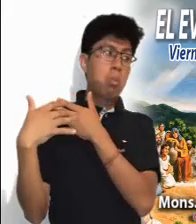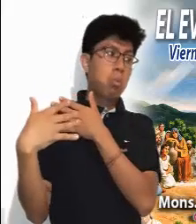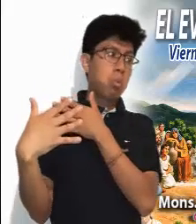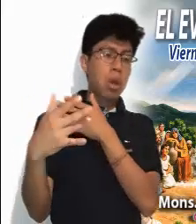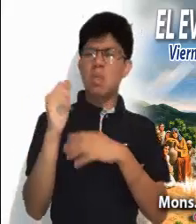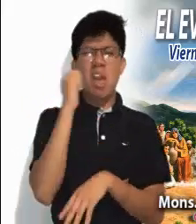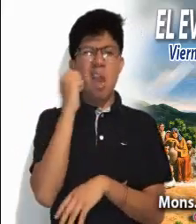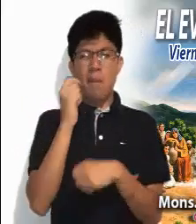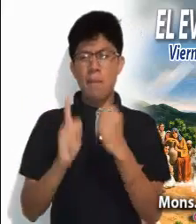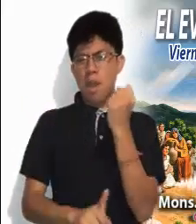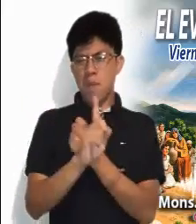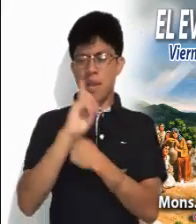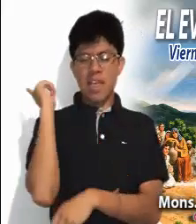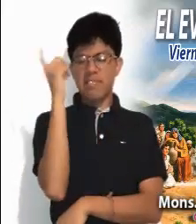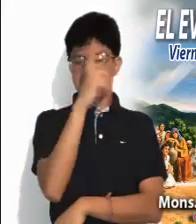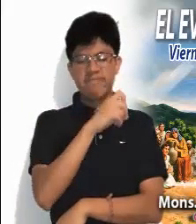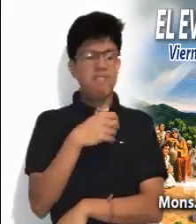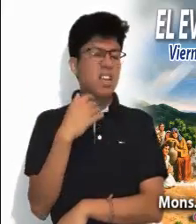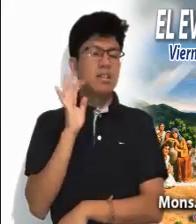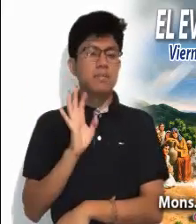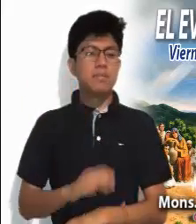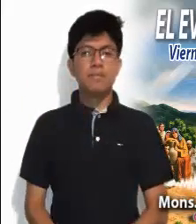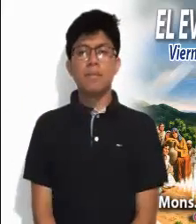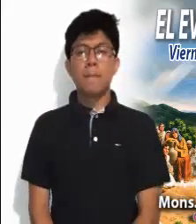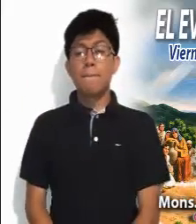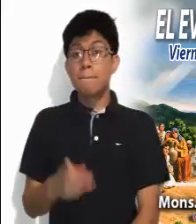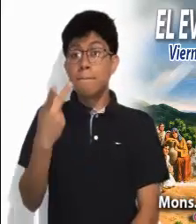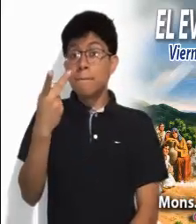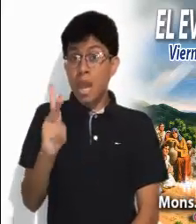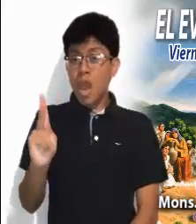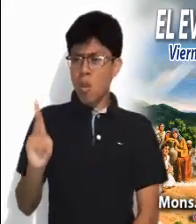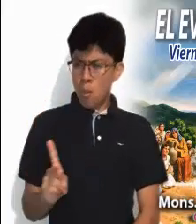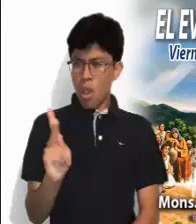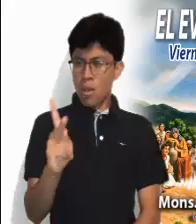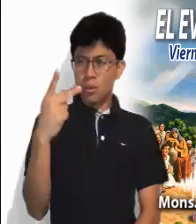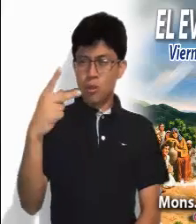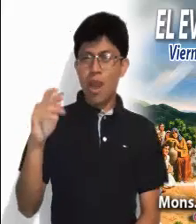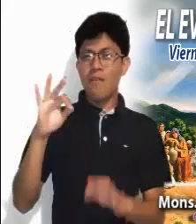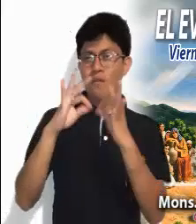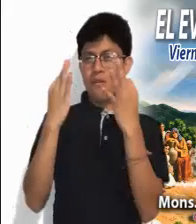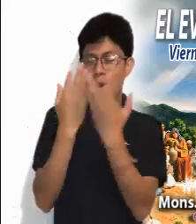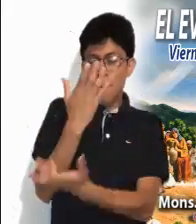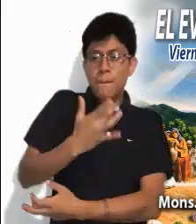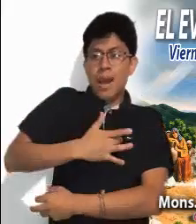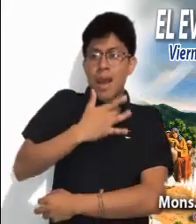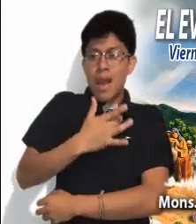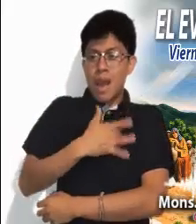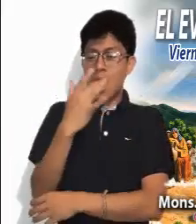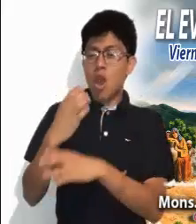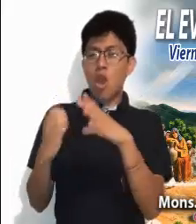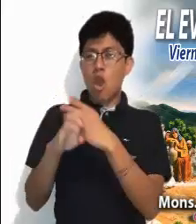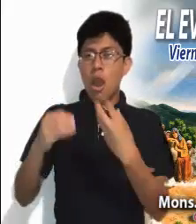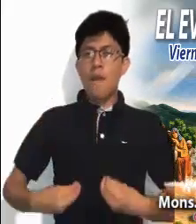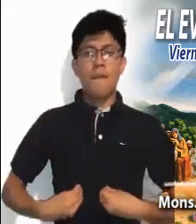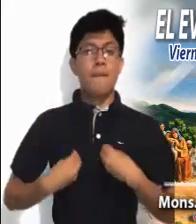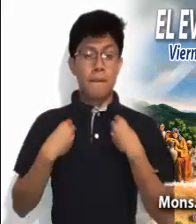a pesar de los problemas y de las dificultades. Sin embargo, el pueblo tiene sus propias formas de sentir y de